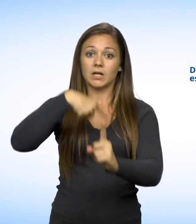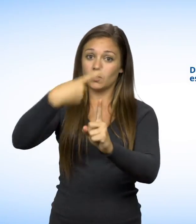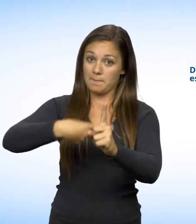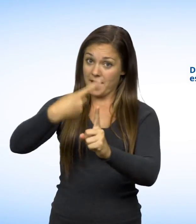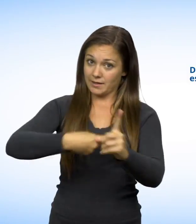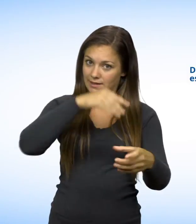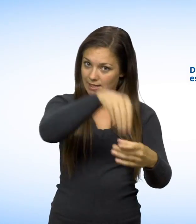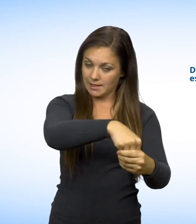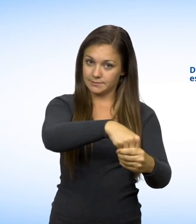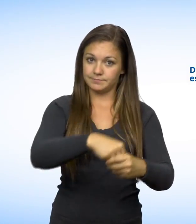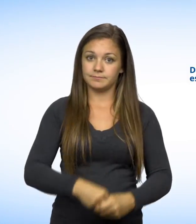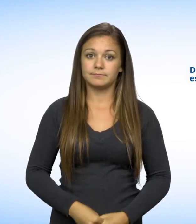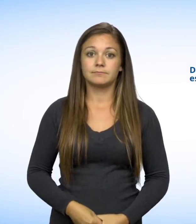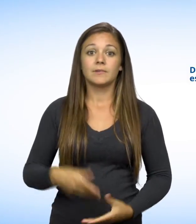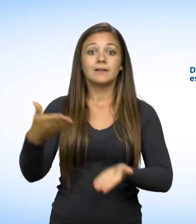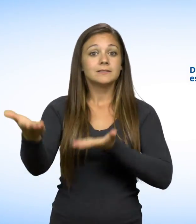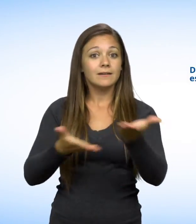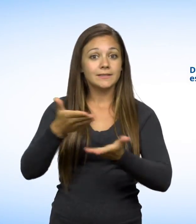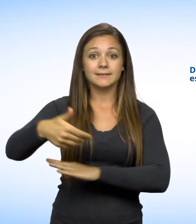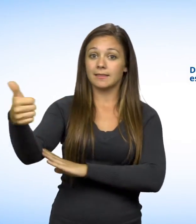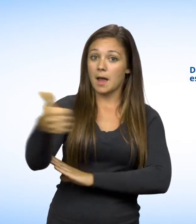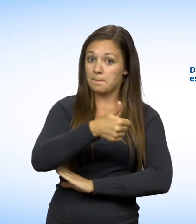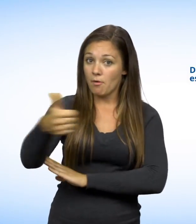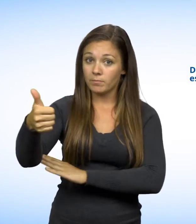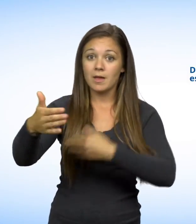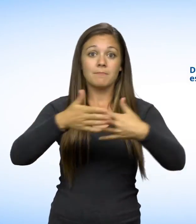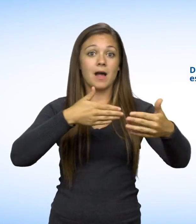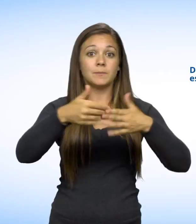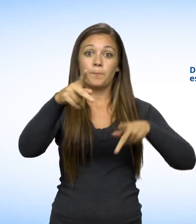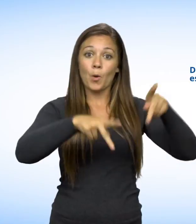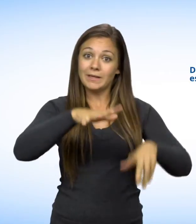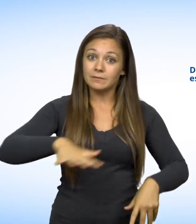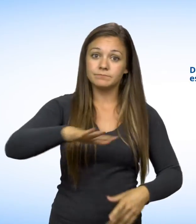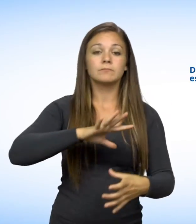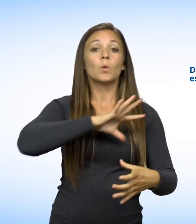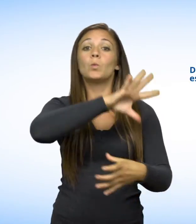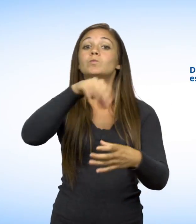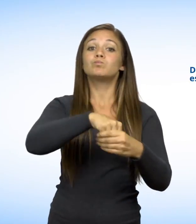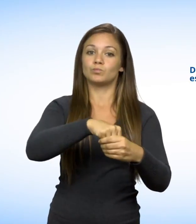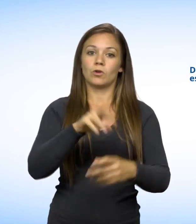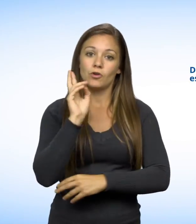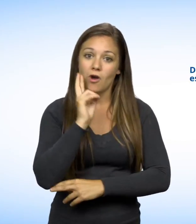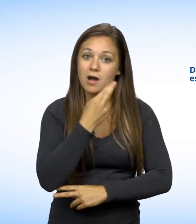Logement Services, transports et lieux publics Incluant les restaurants,